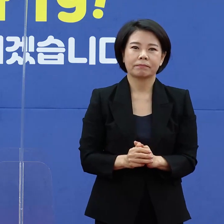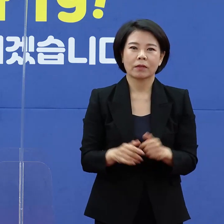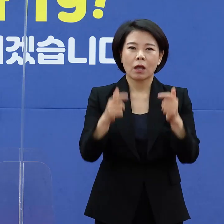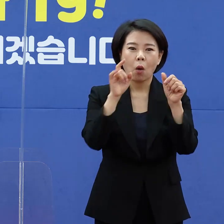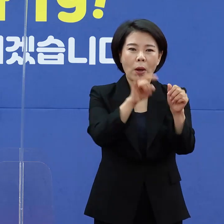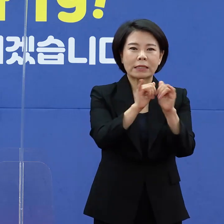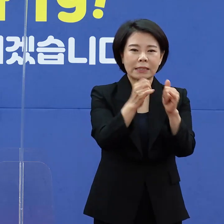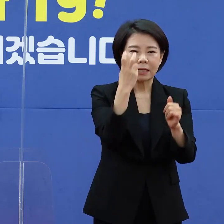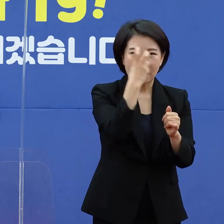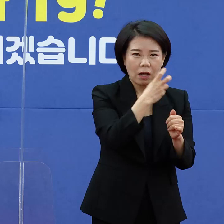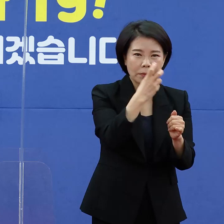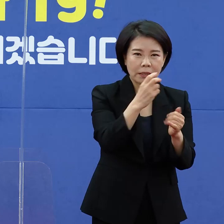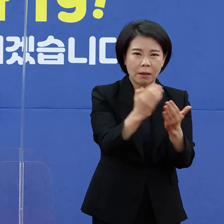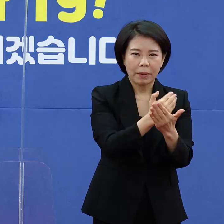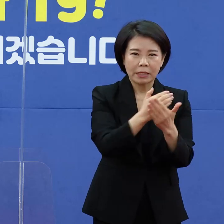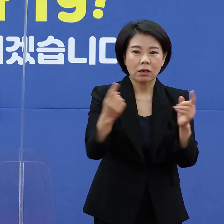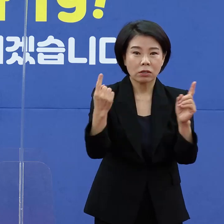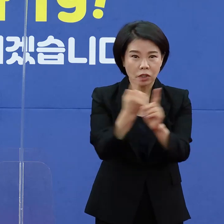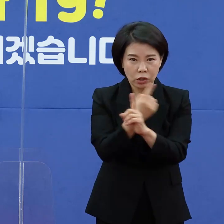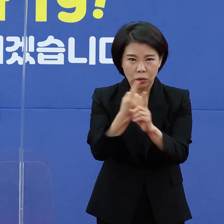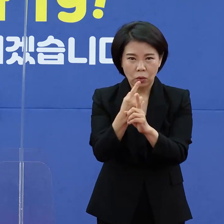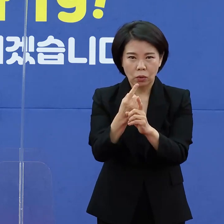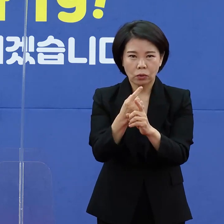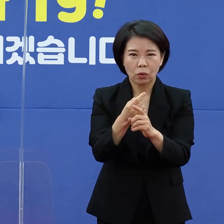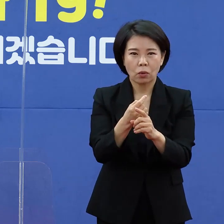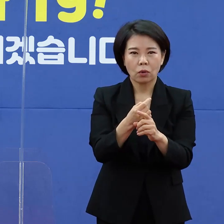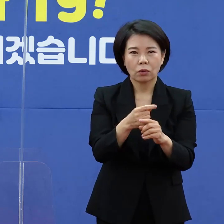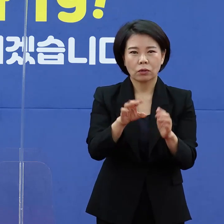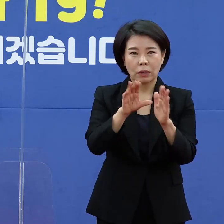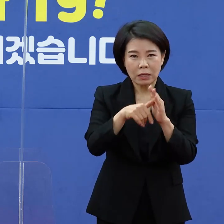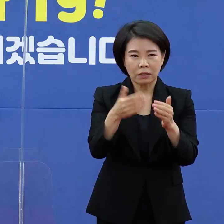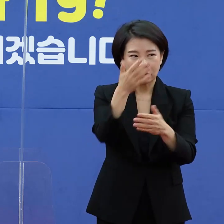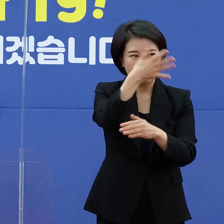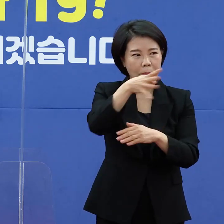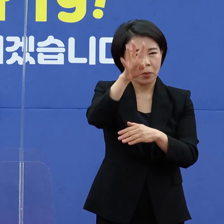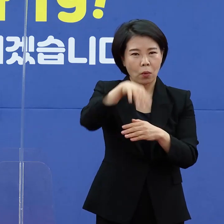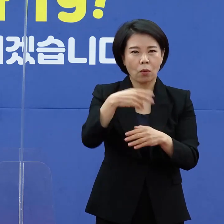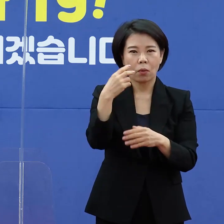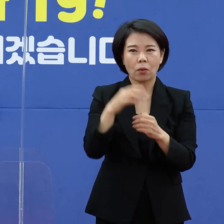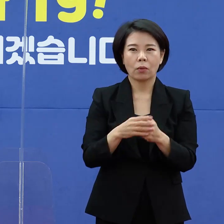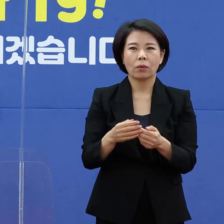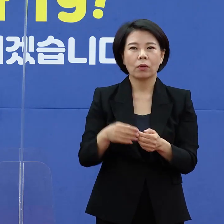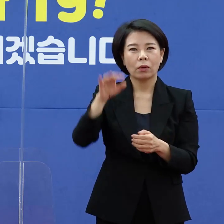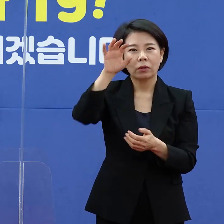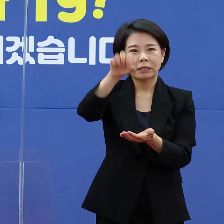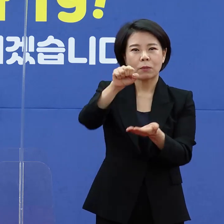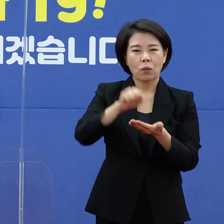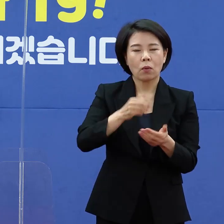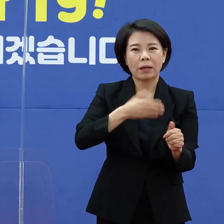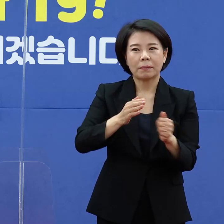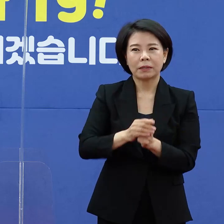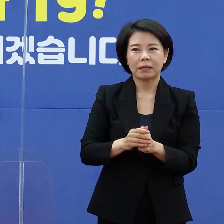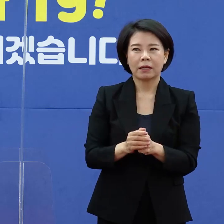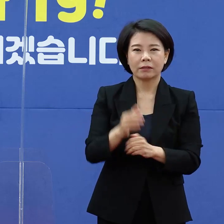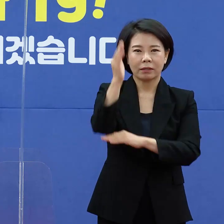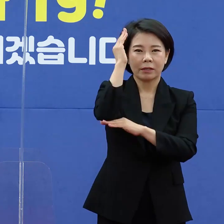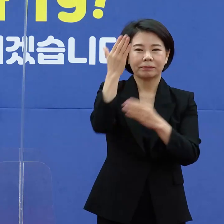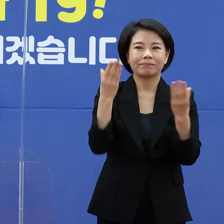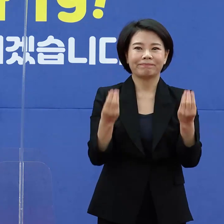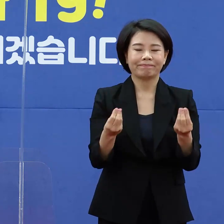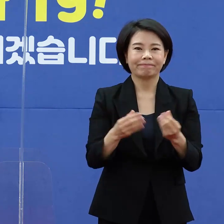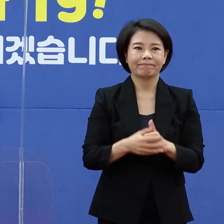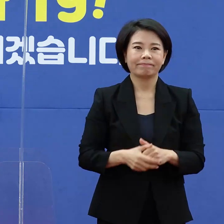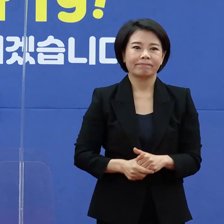확진자 검사, 배정, 치료 체계 흐름도는 참조하시기 바랍니다. 이상 브리핑을